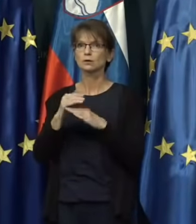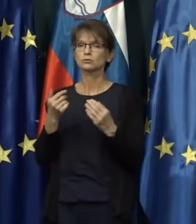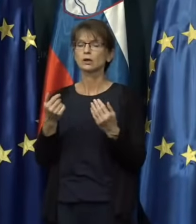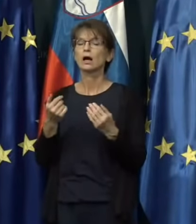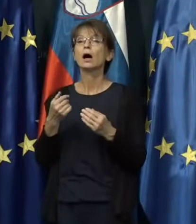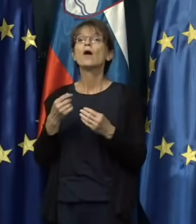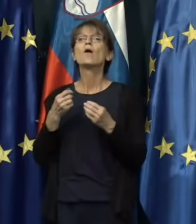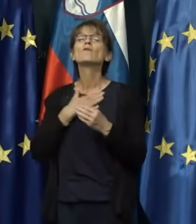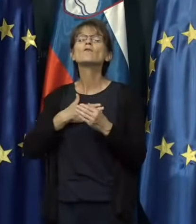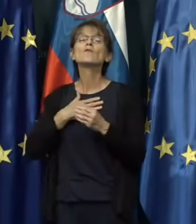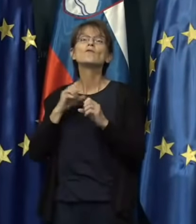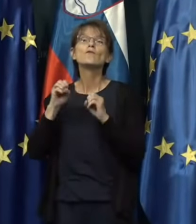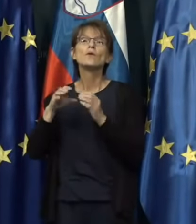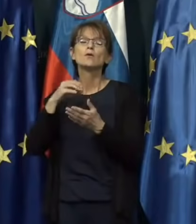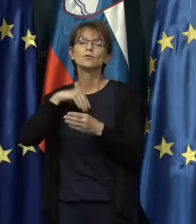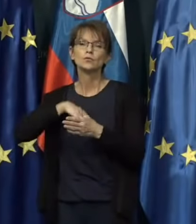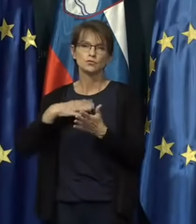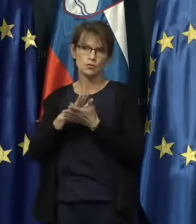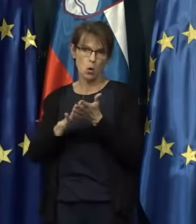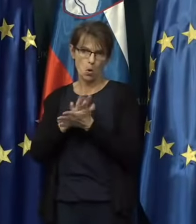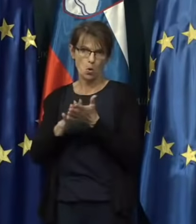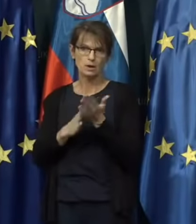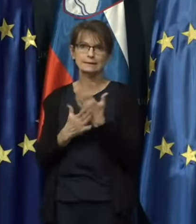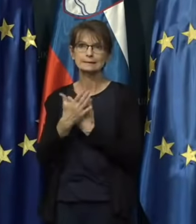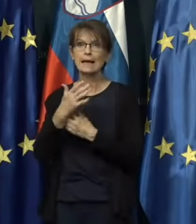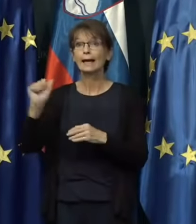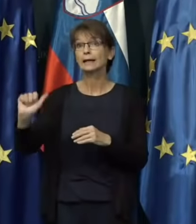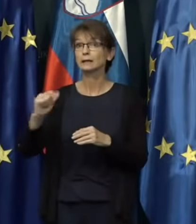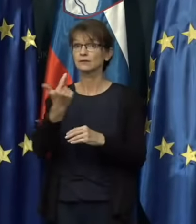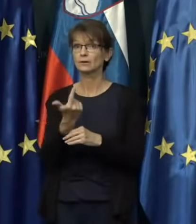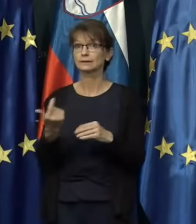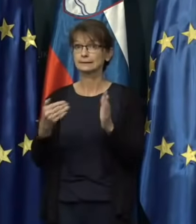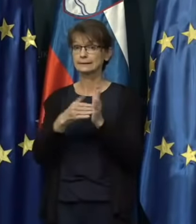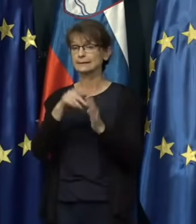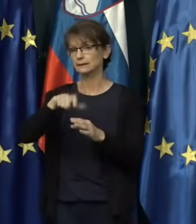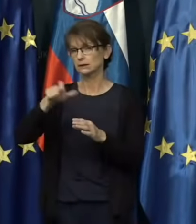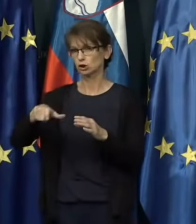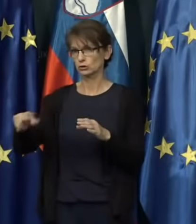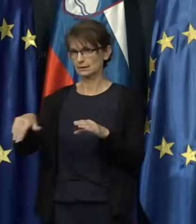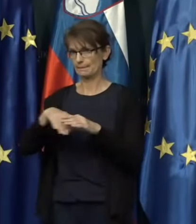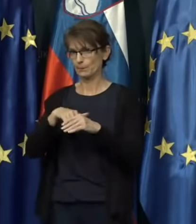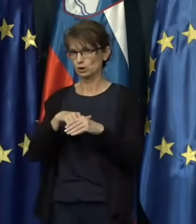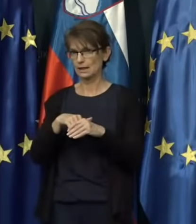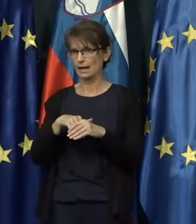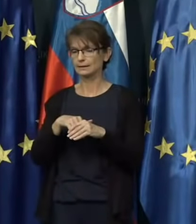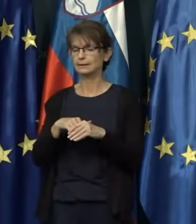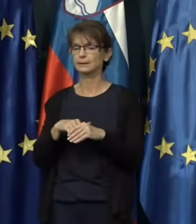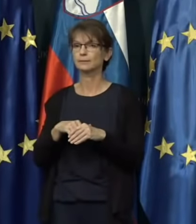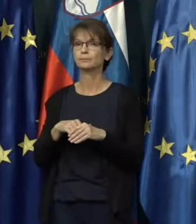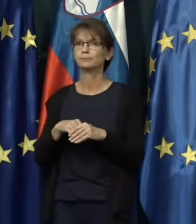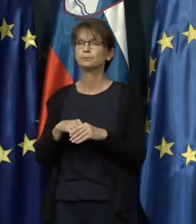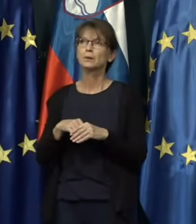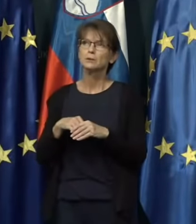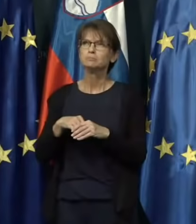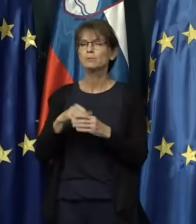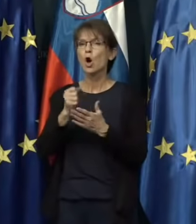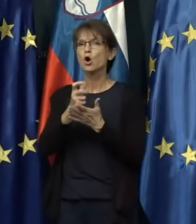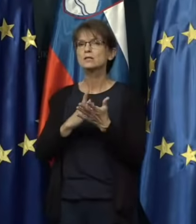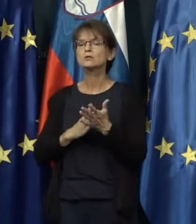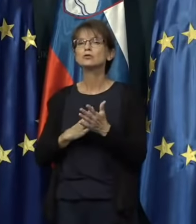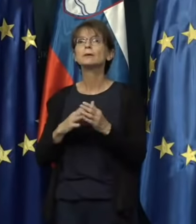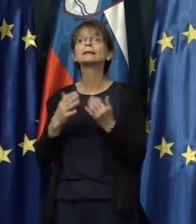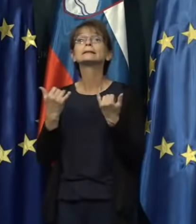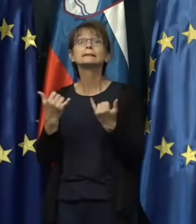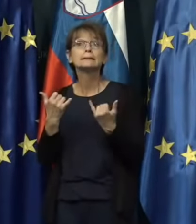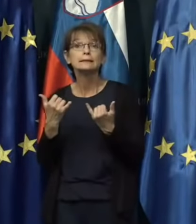vlok, za dobrih 21 tisoč zaposlenih. Ocenjujemo, da je za enkrat